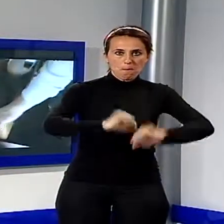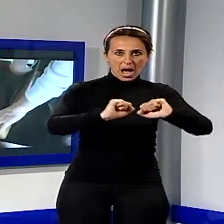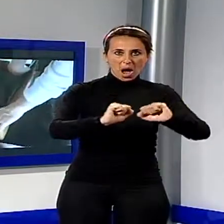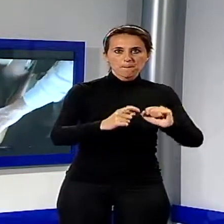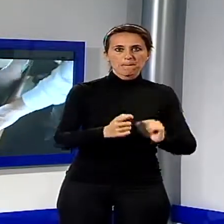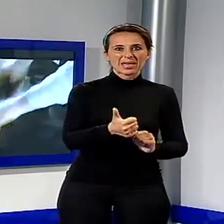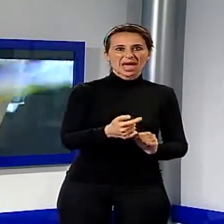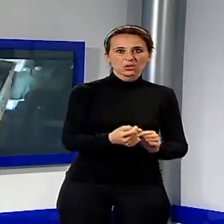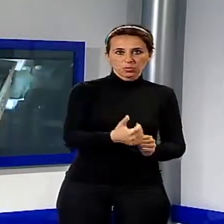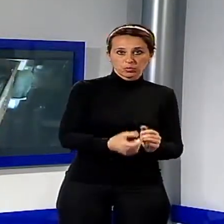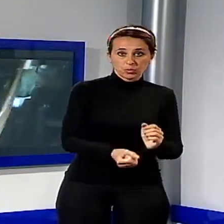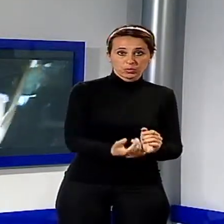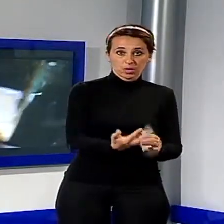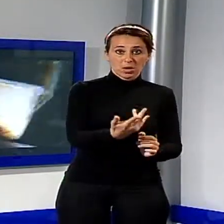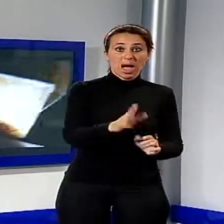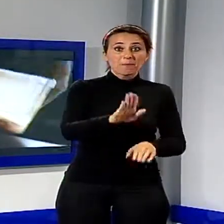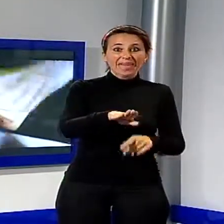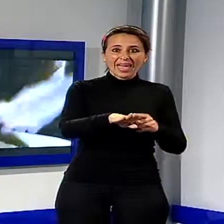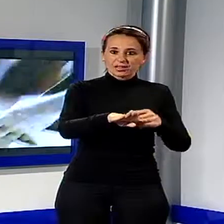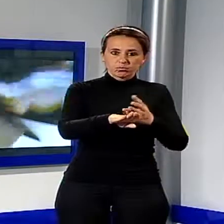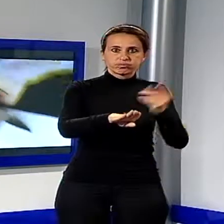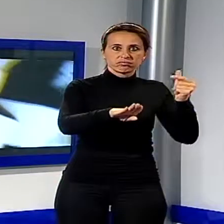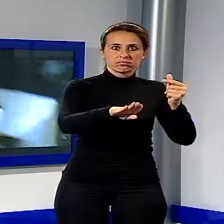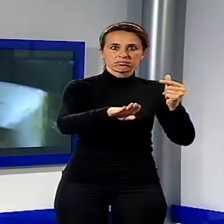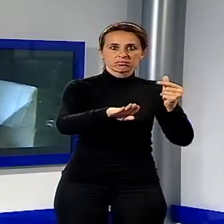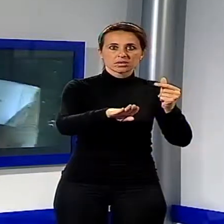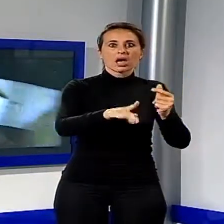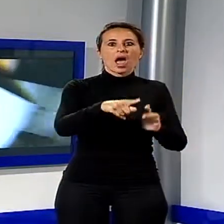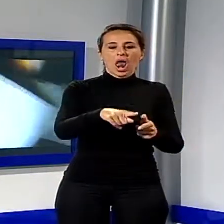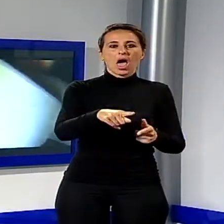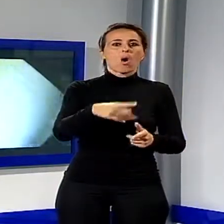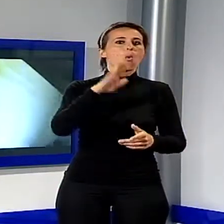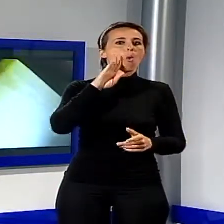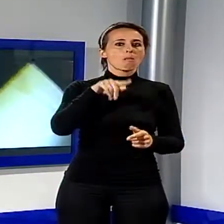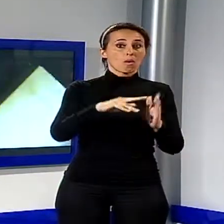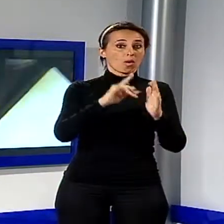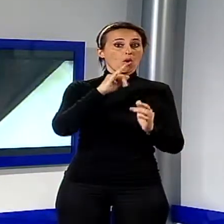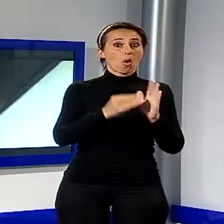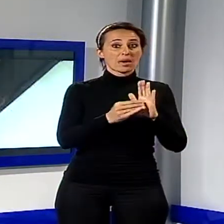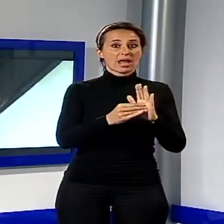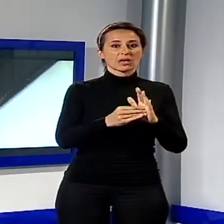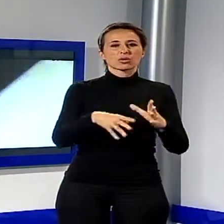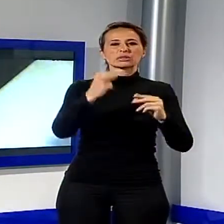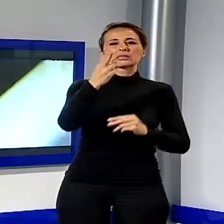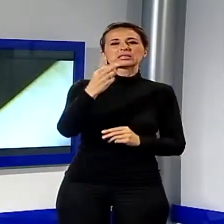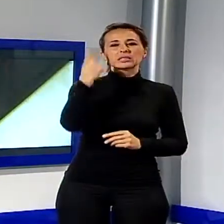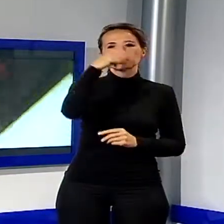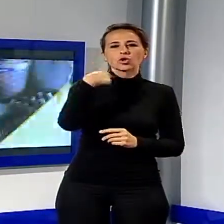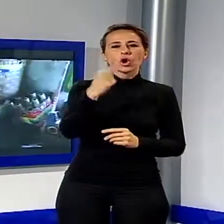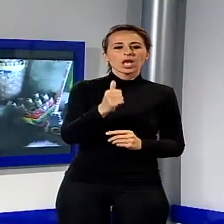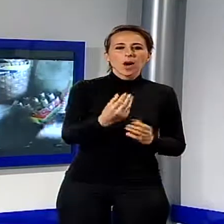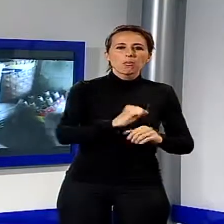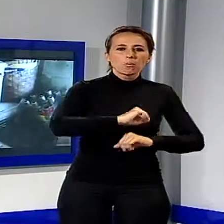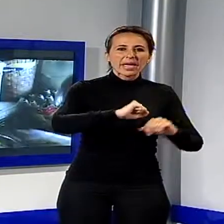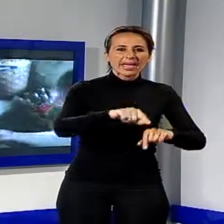Tramite la descrizione fatta agli agenti del venditore del fuoco d'artificio, gli uomini della polizia sono risaliti al Pellegrini, già noto alle